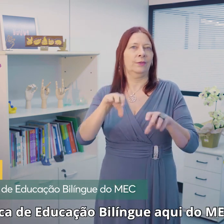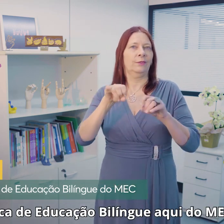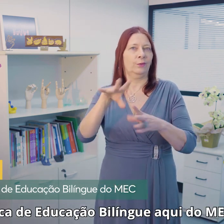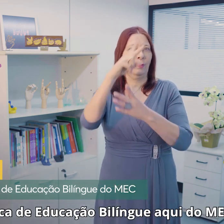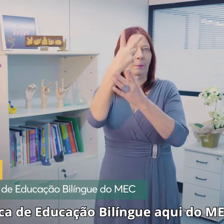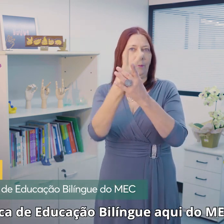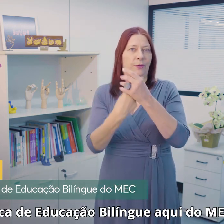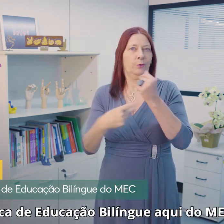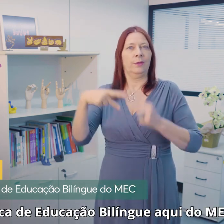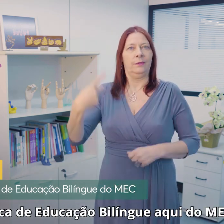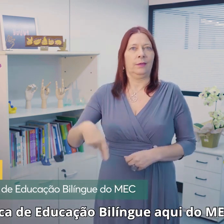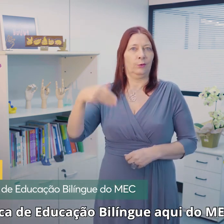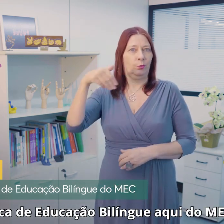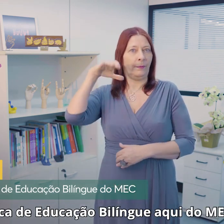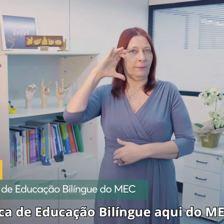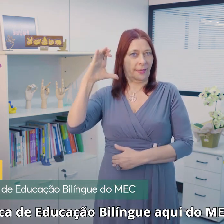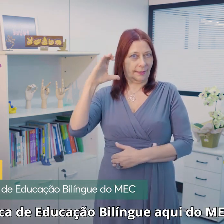educação bilíngue aqui do MEC.